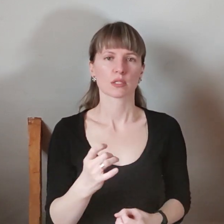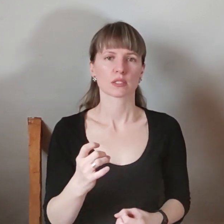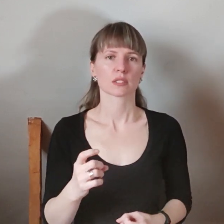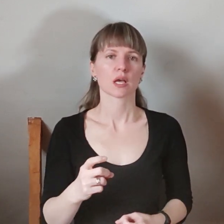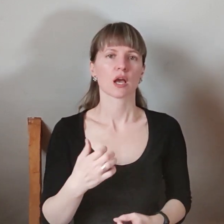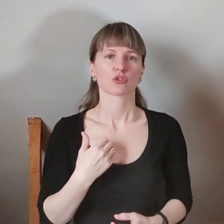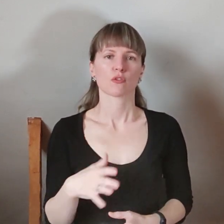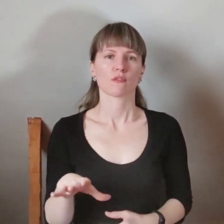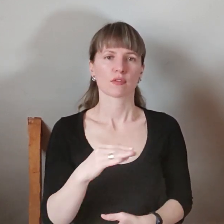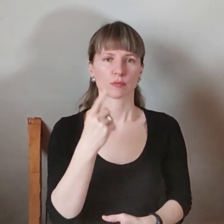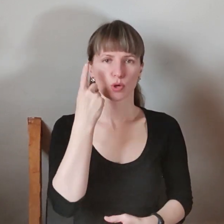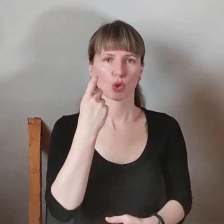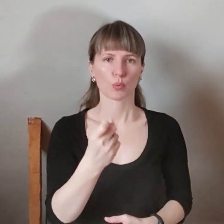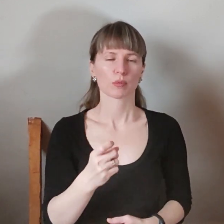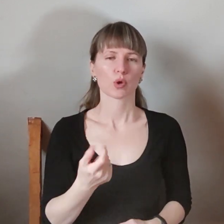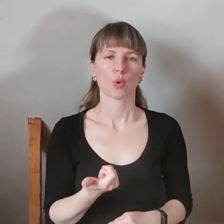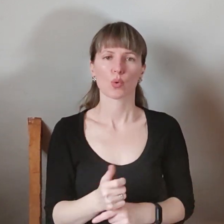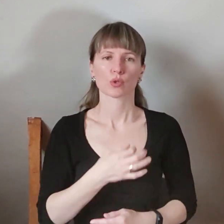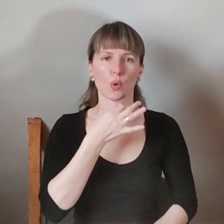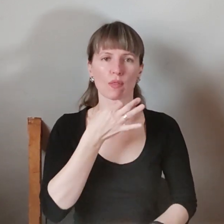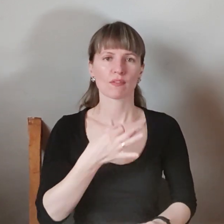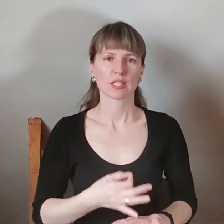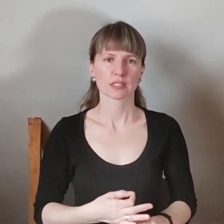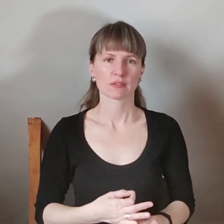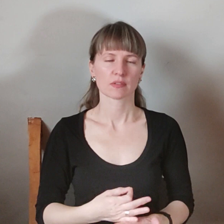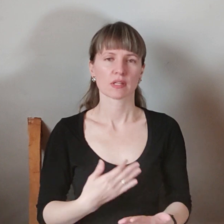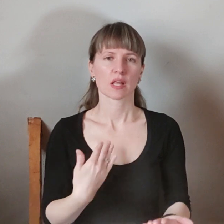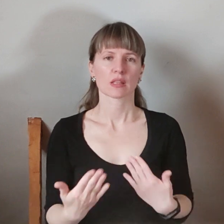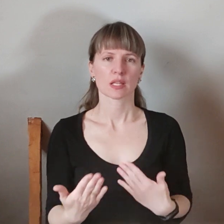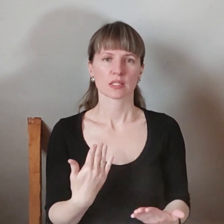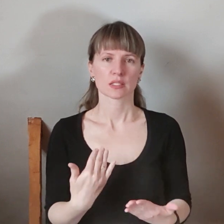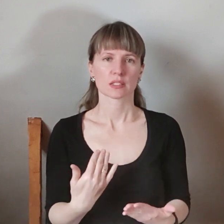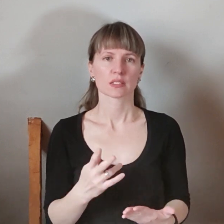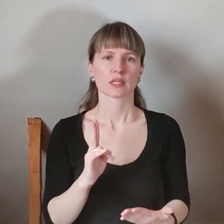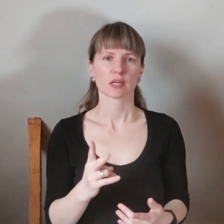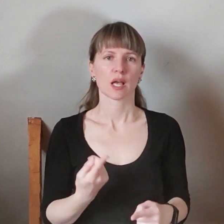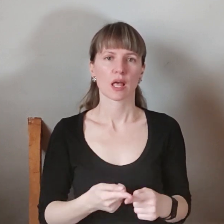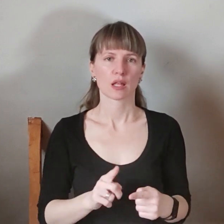призвати, дуже відповідно підходити до цього питання.